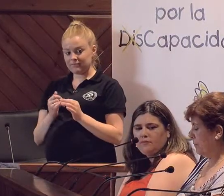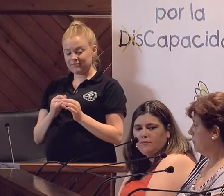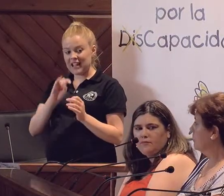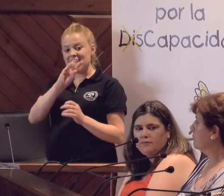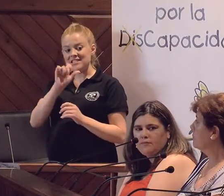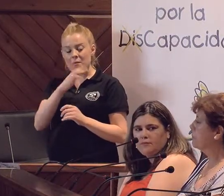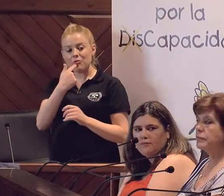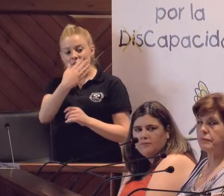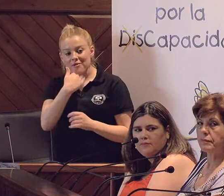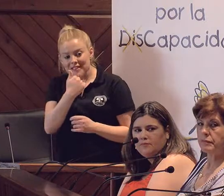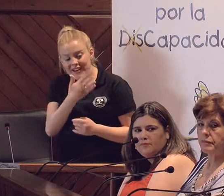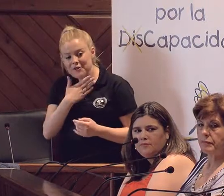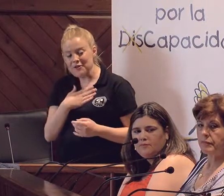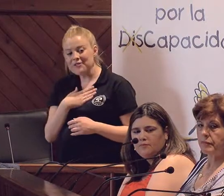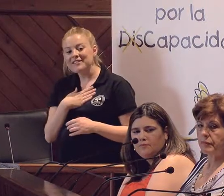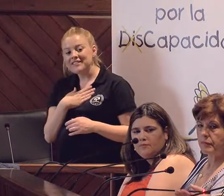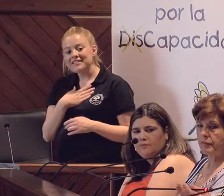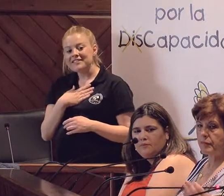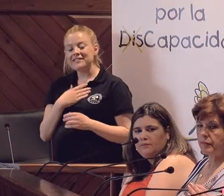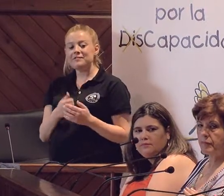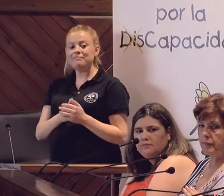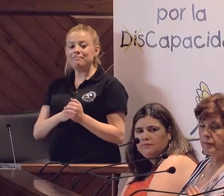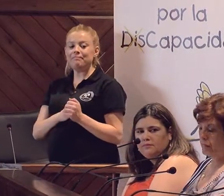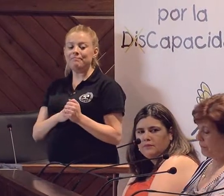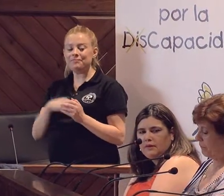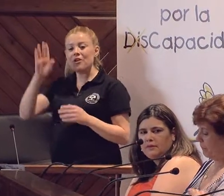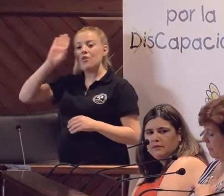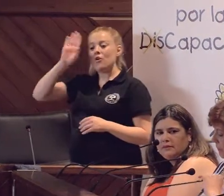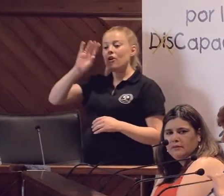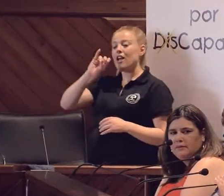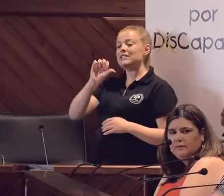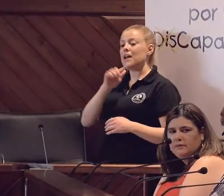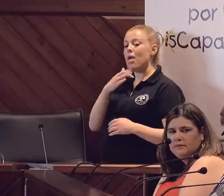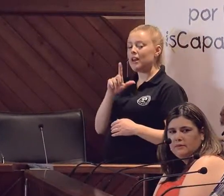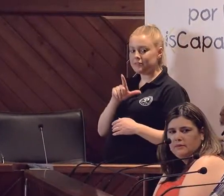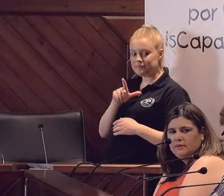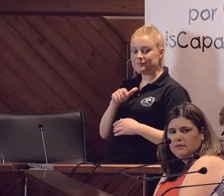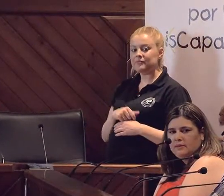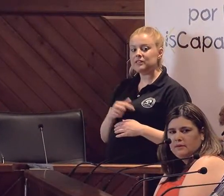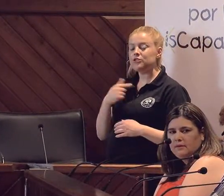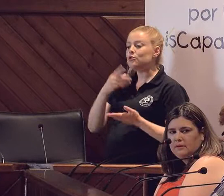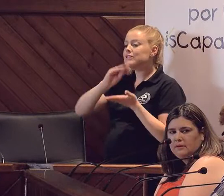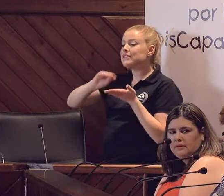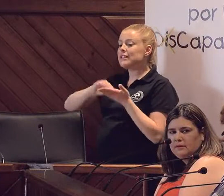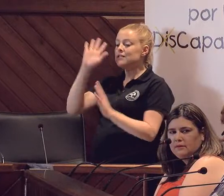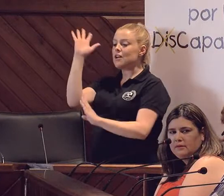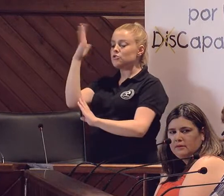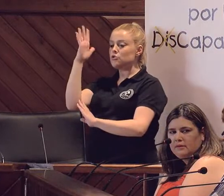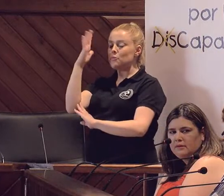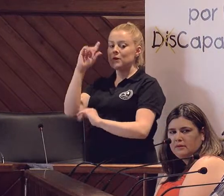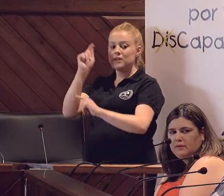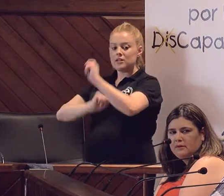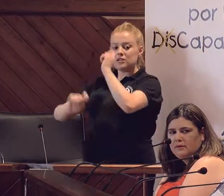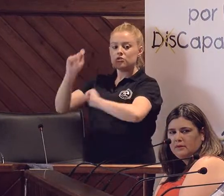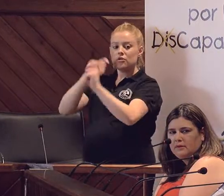Isabel, ¿tú quieres decir algo, Madre? Venga. Hola, soy Isabel. Soy secretaria de Asorpe, la